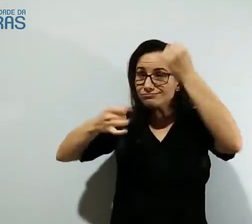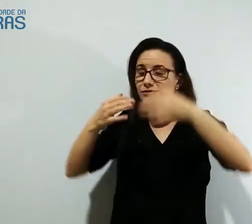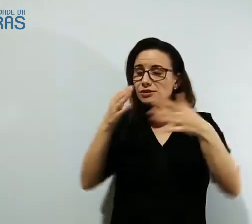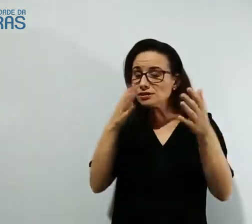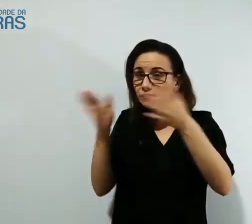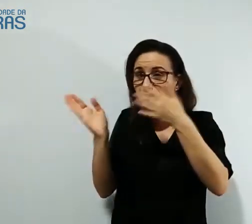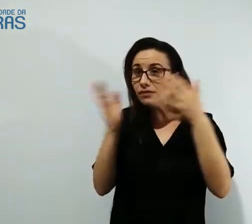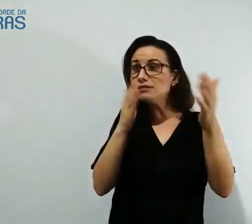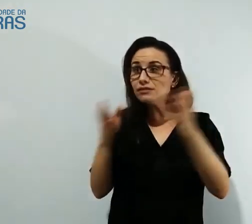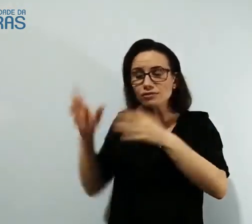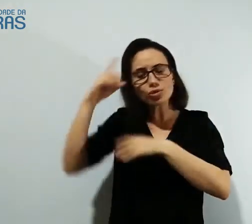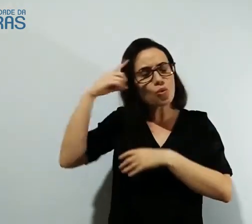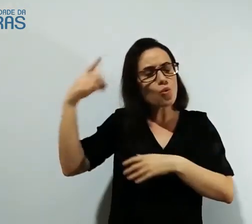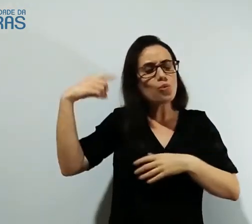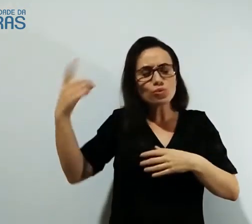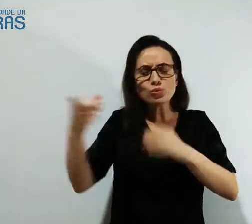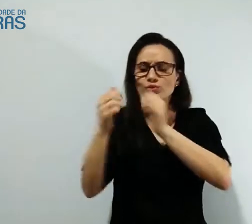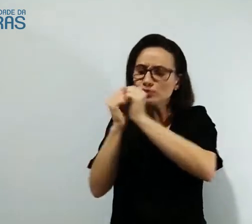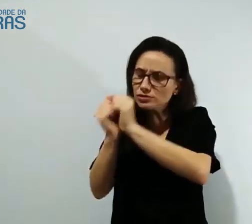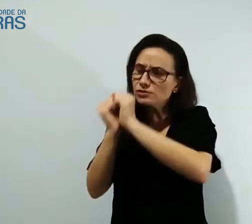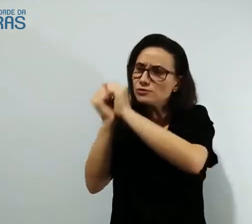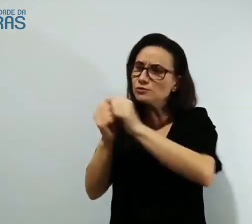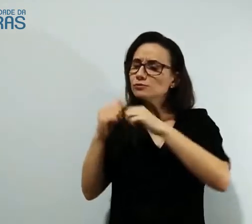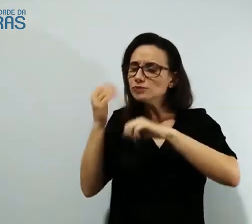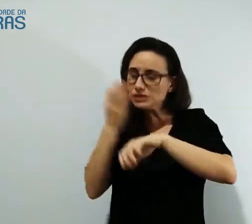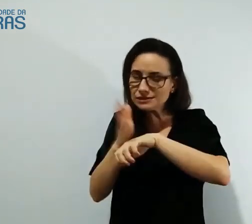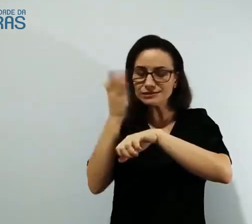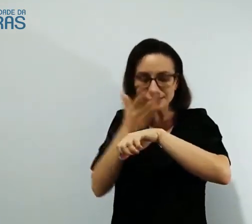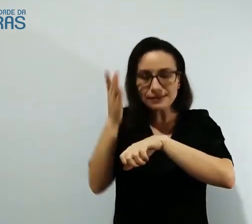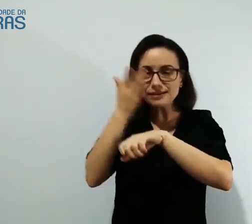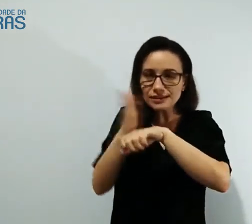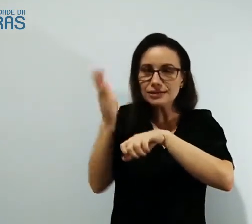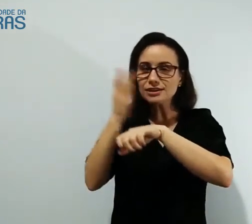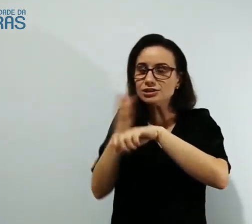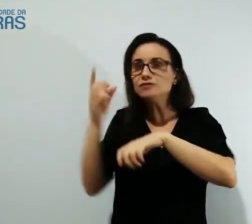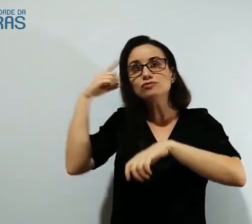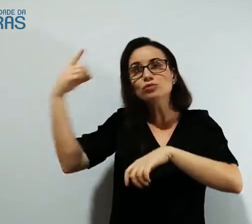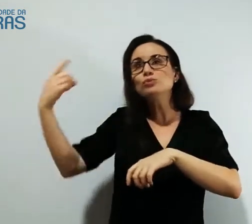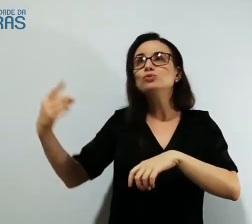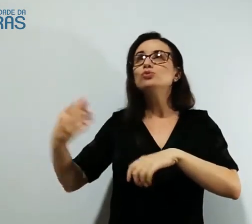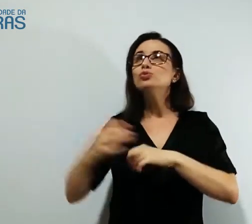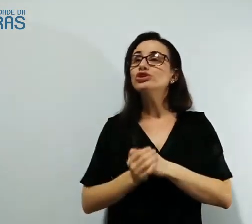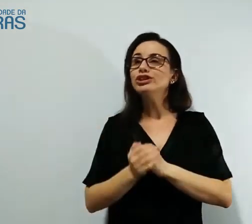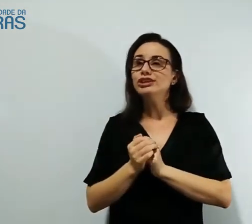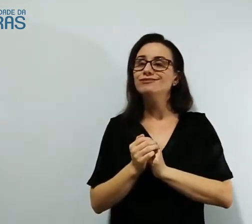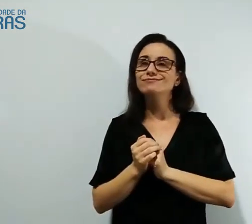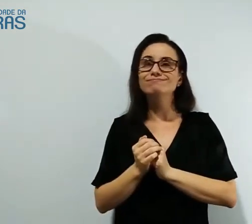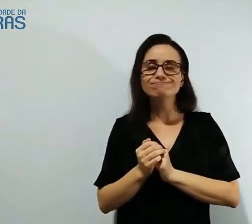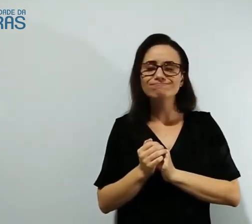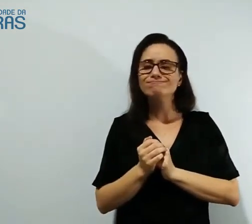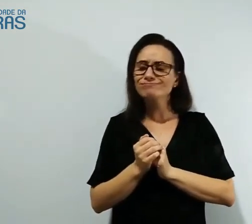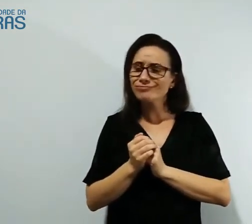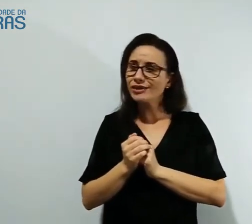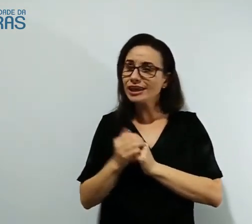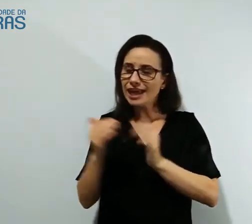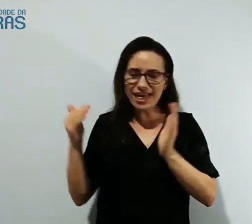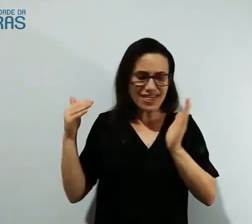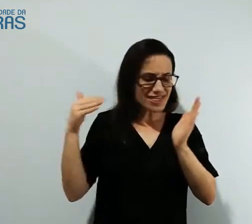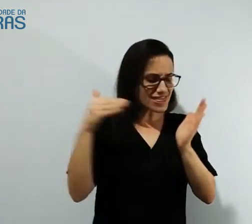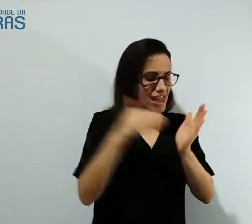E adquiri o hábito de aprender a libras através do método fluente em libras. Até que hoje